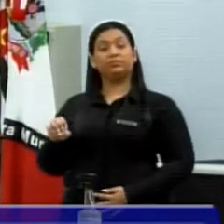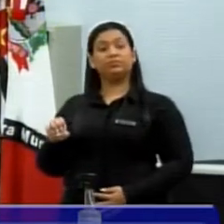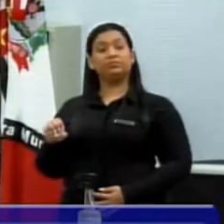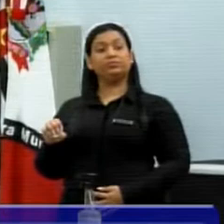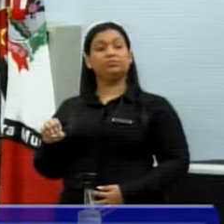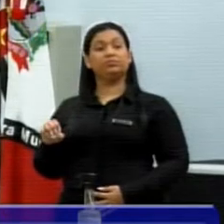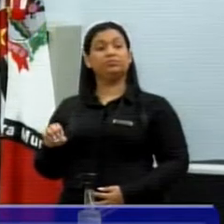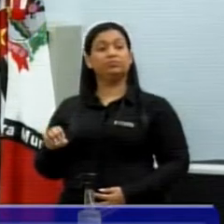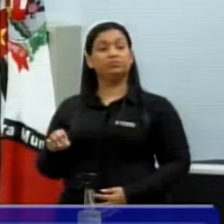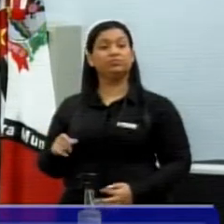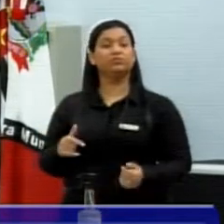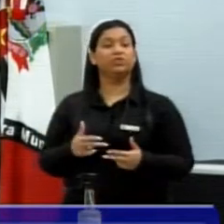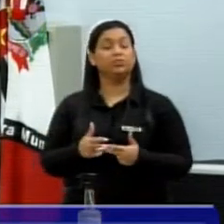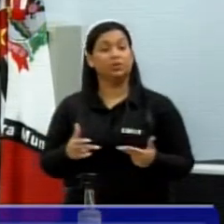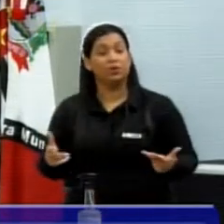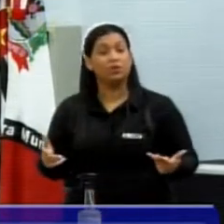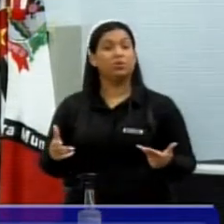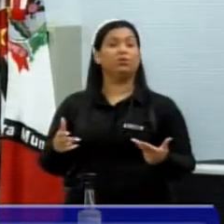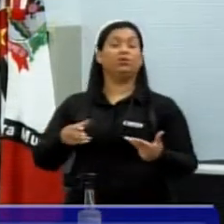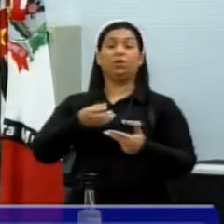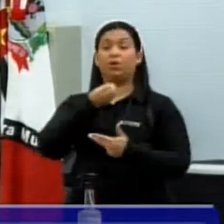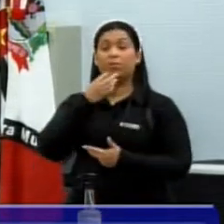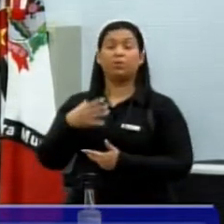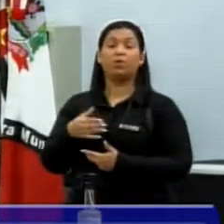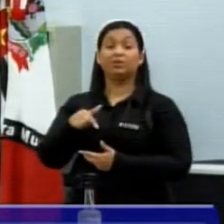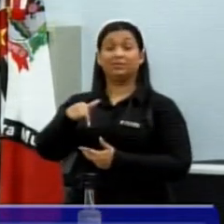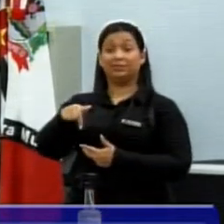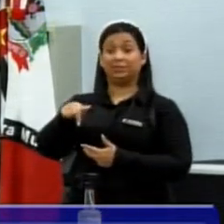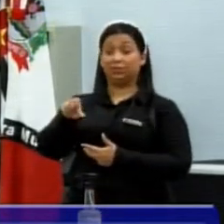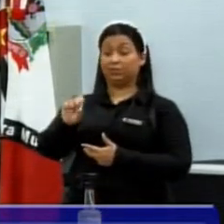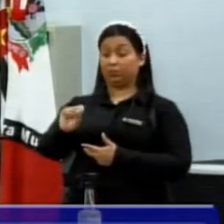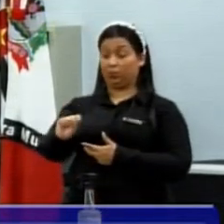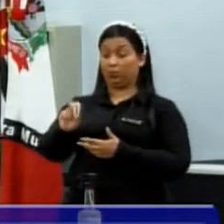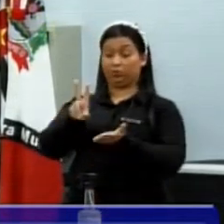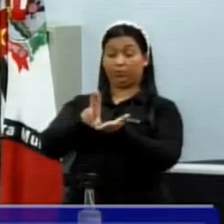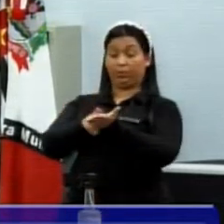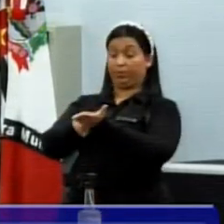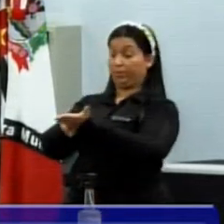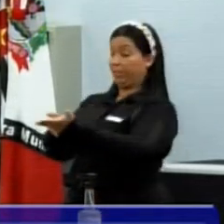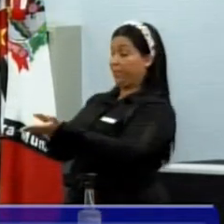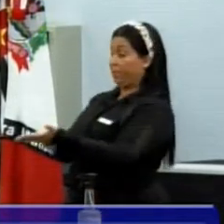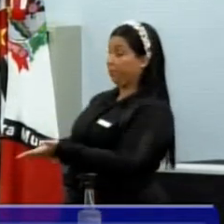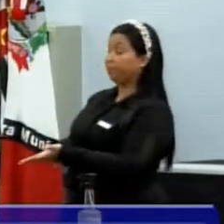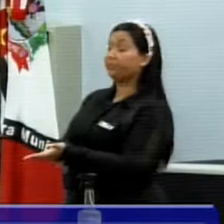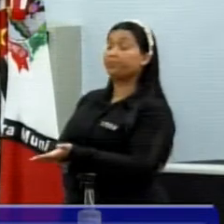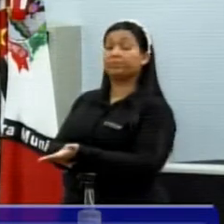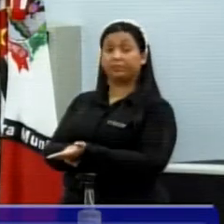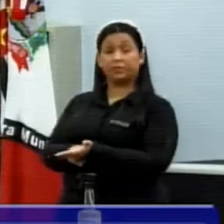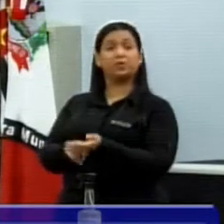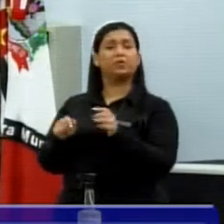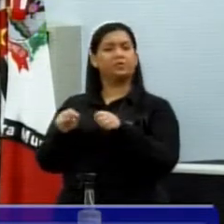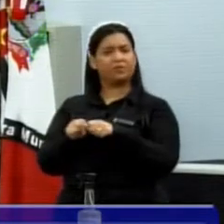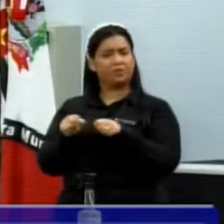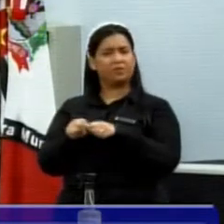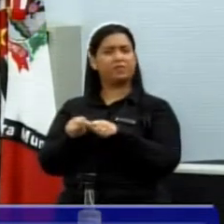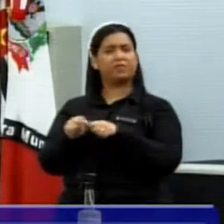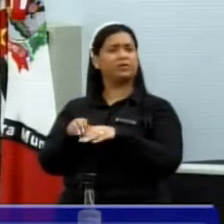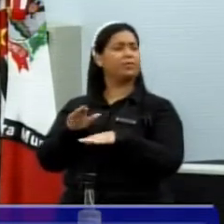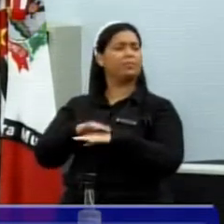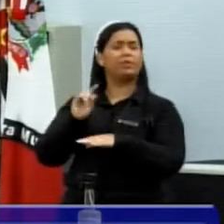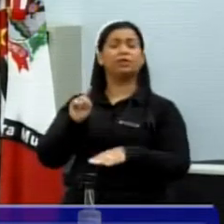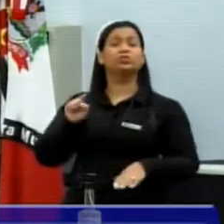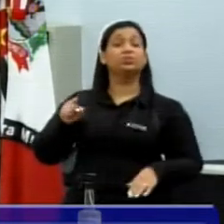uma grande glória para nós, 78 leitos e está com capacidade de realização de mais de mil